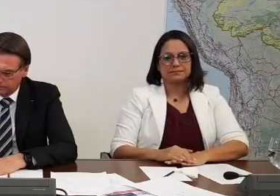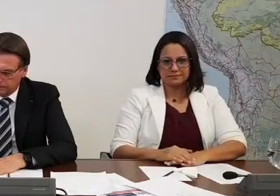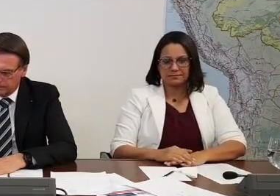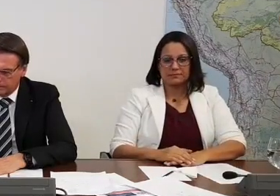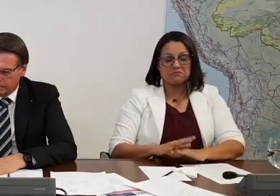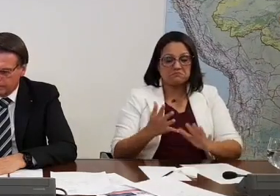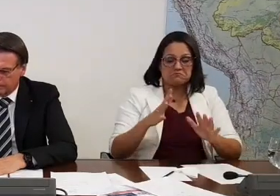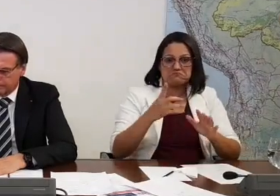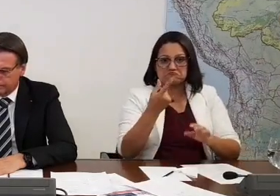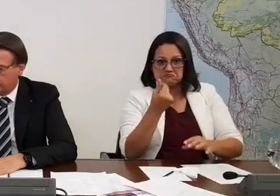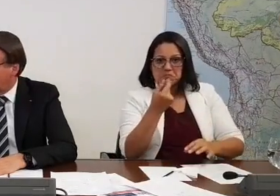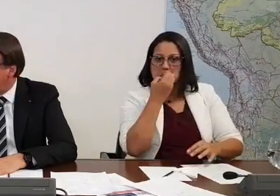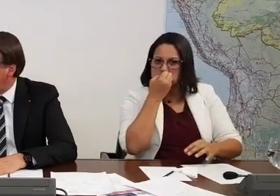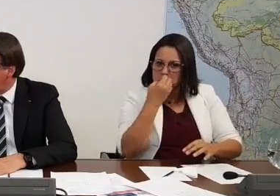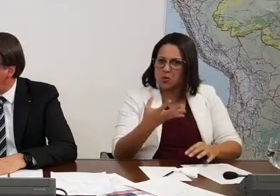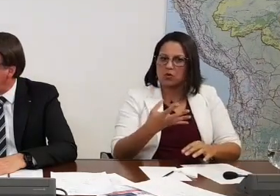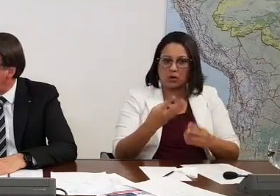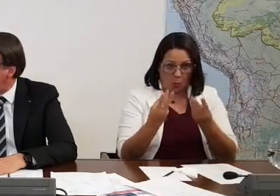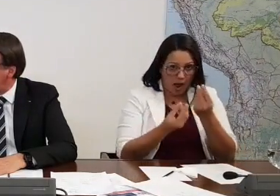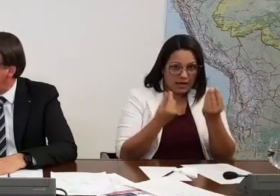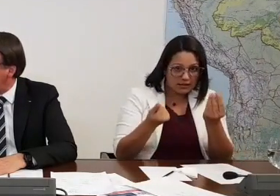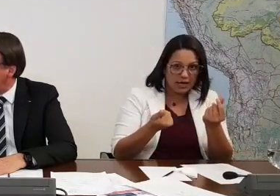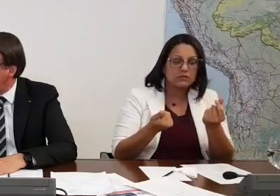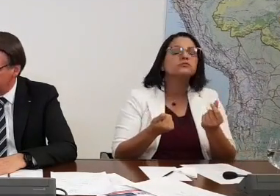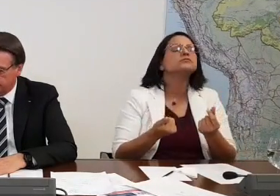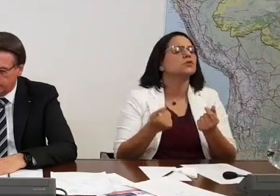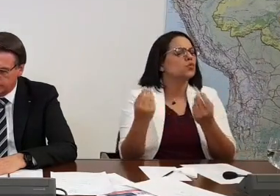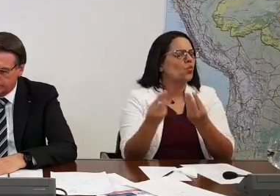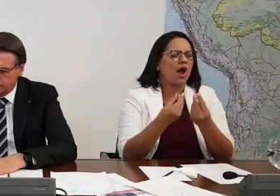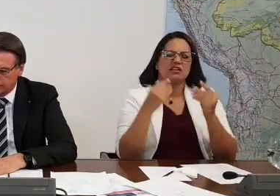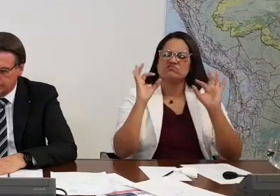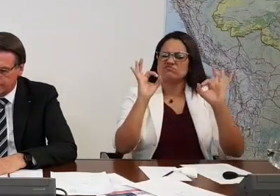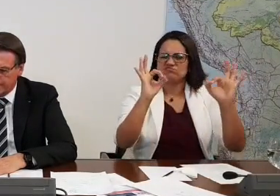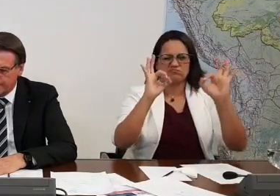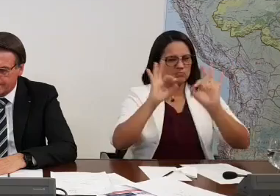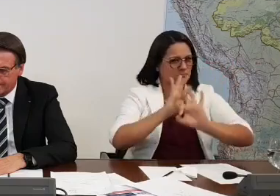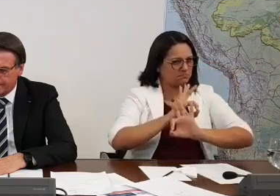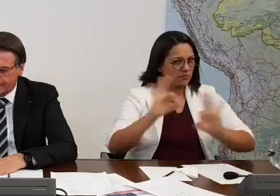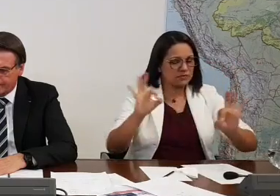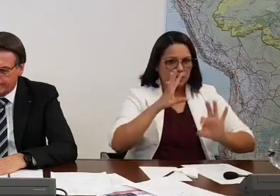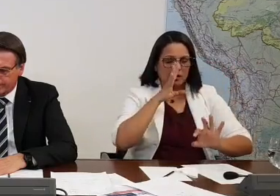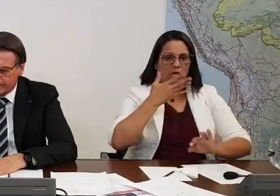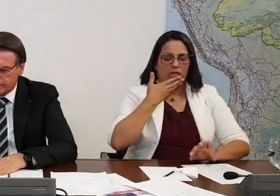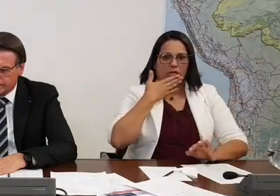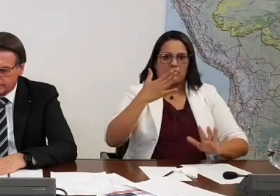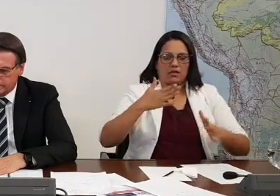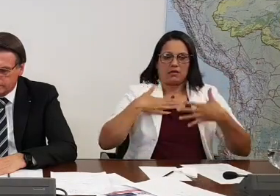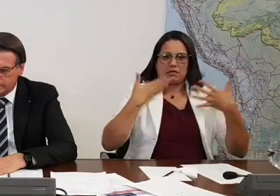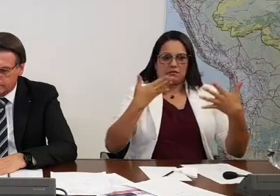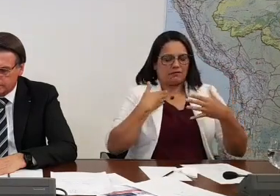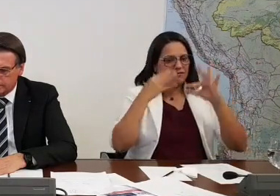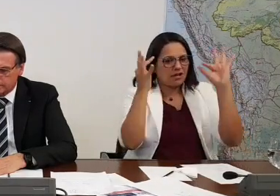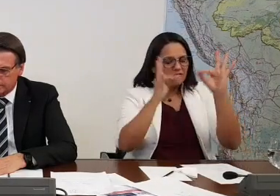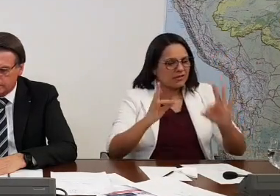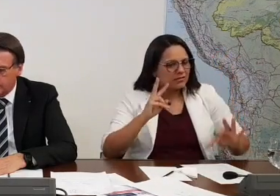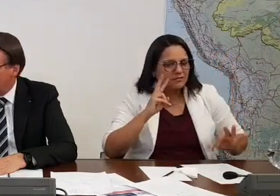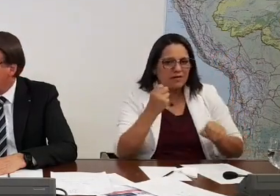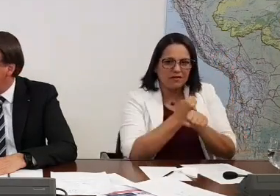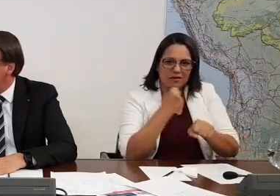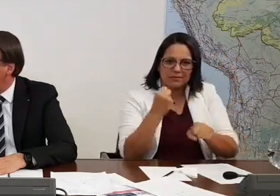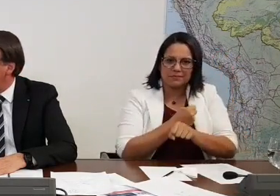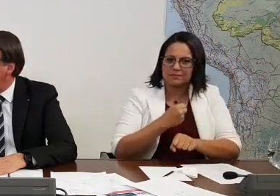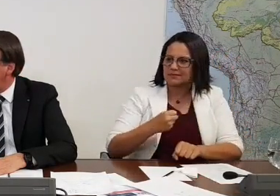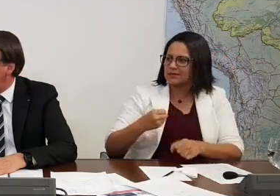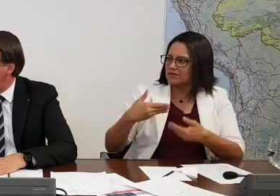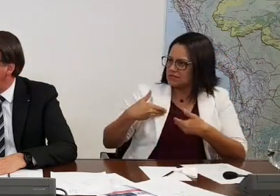muito razoável para o contribuinte. A qualidade também... A qualidade é excepcional. O pessoal vai se surpreender com a qualidade, vai ficar muito feliz com o que está sendo feito. Você está me